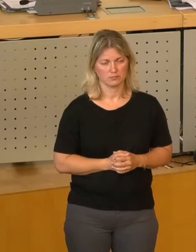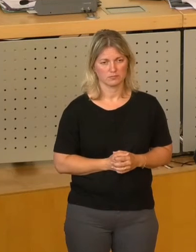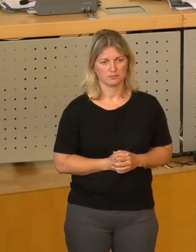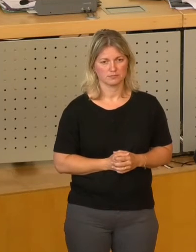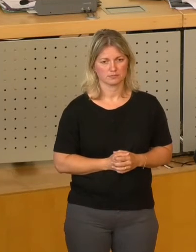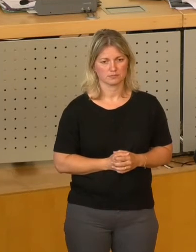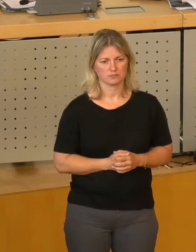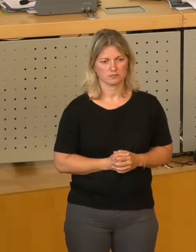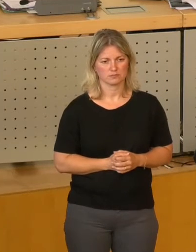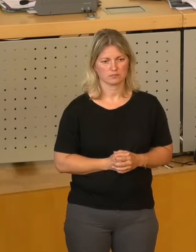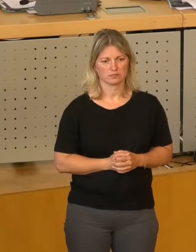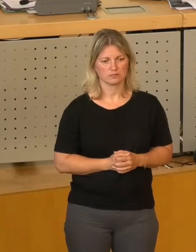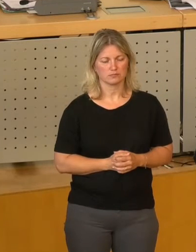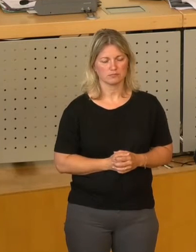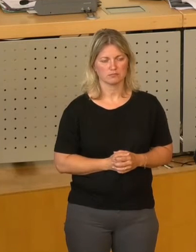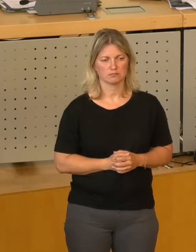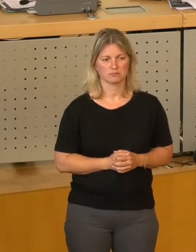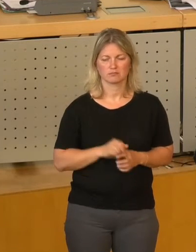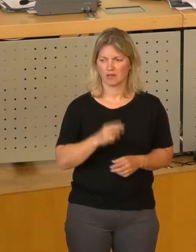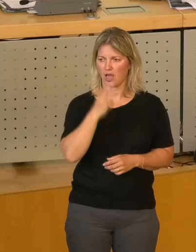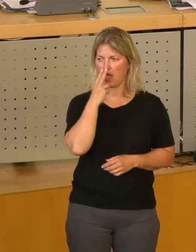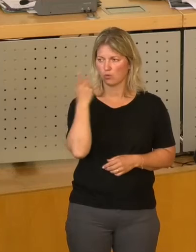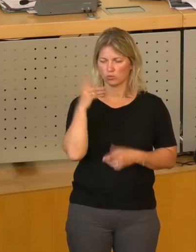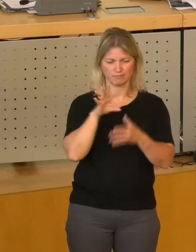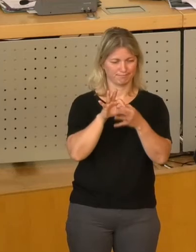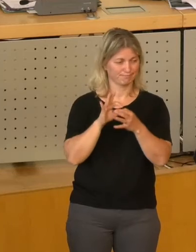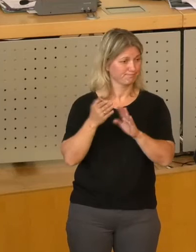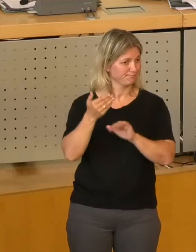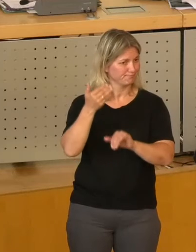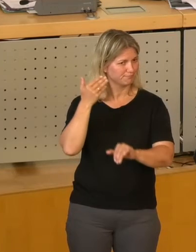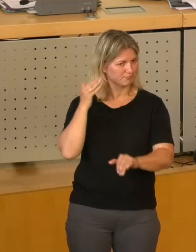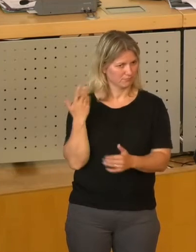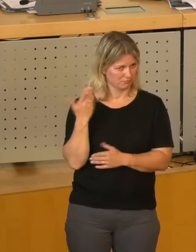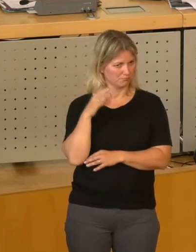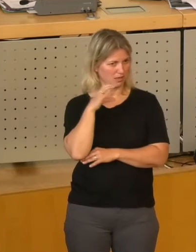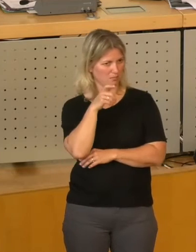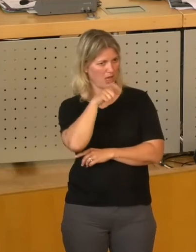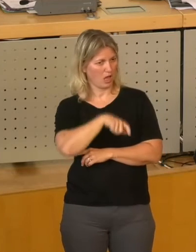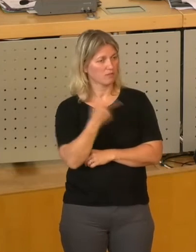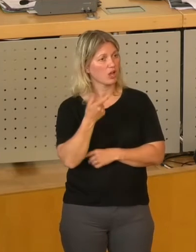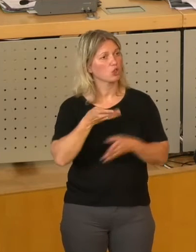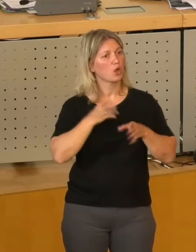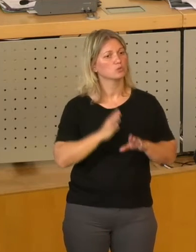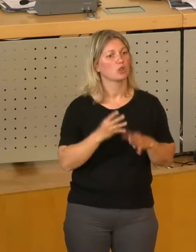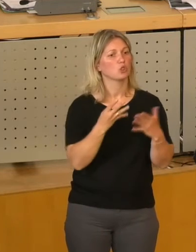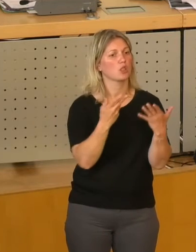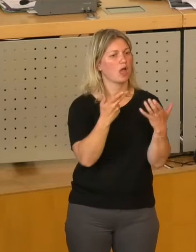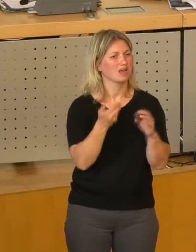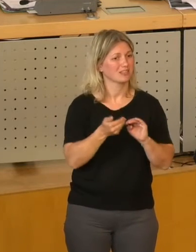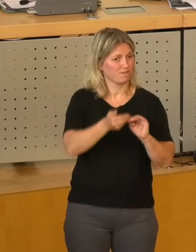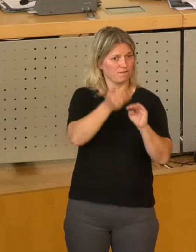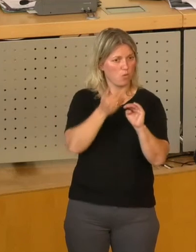Und wenn wir uns das anschauen, er hat es ja auf die Vergangenheit abgestellt, vor 1989. Und da